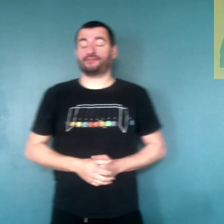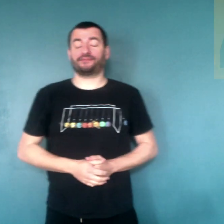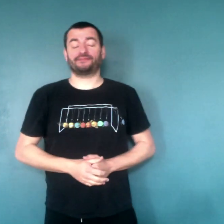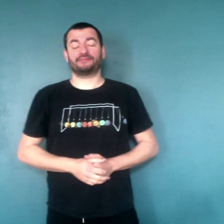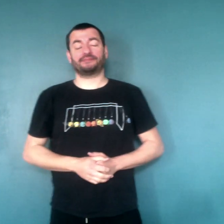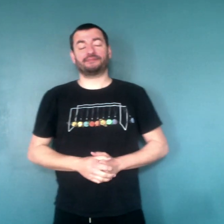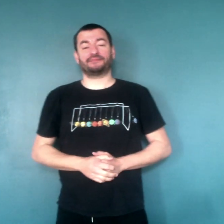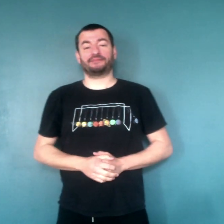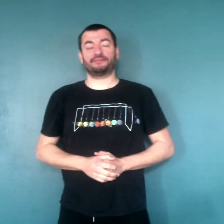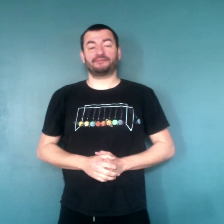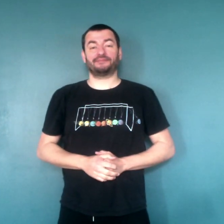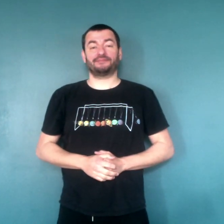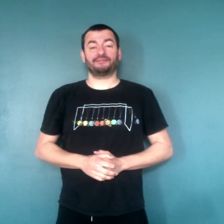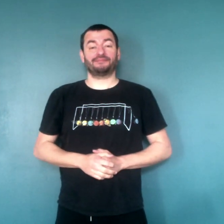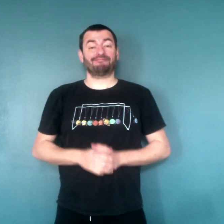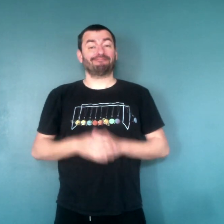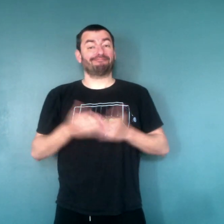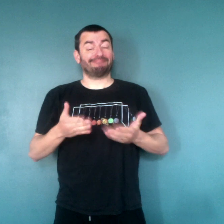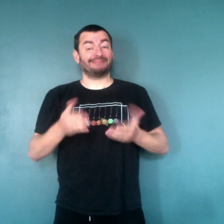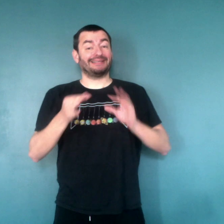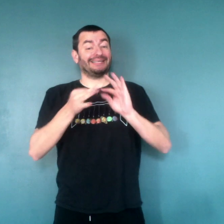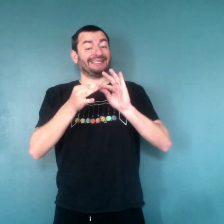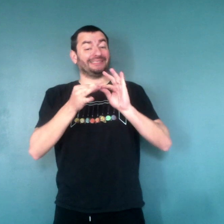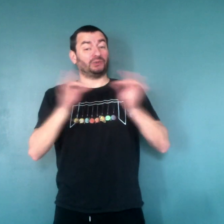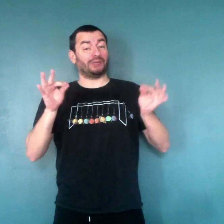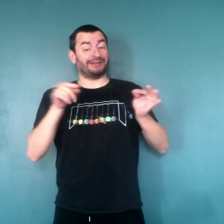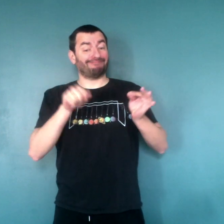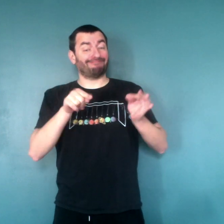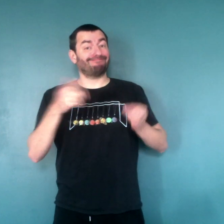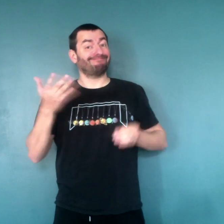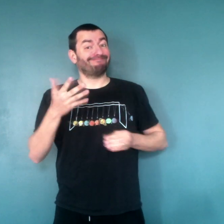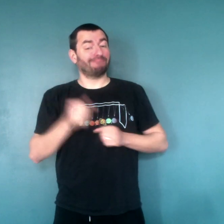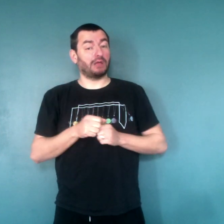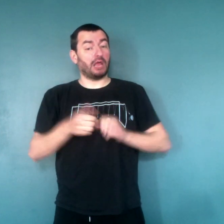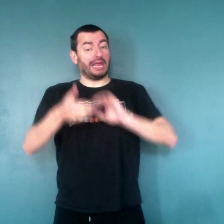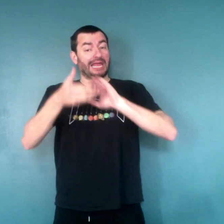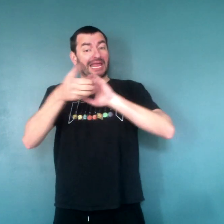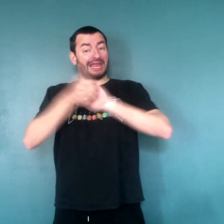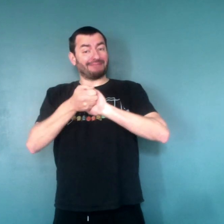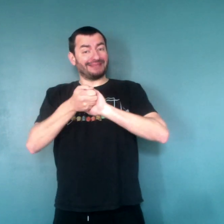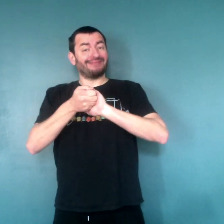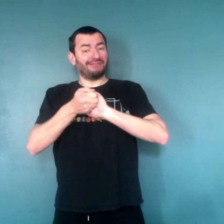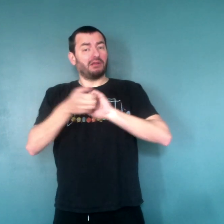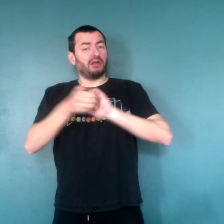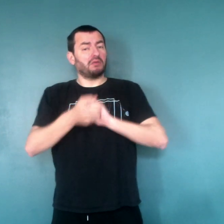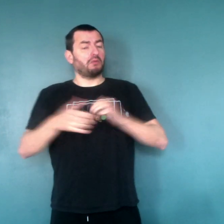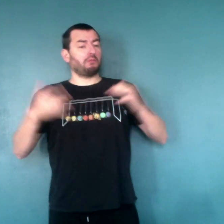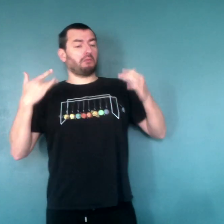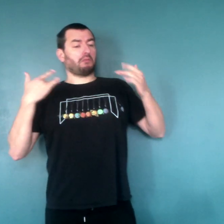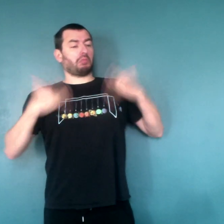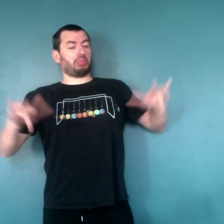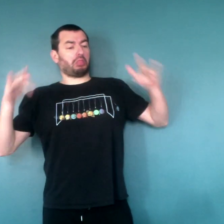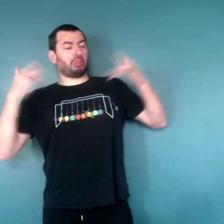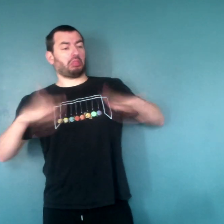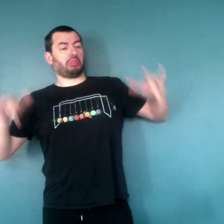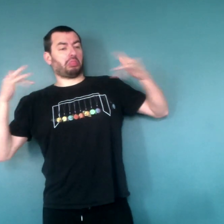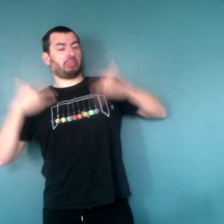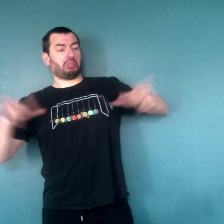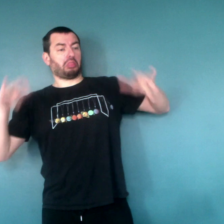La morale de cette histoire, c'est que les trois amis se sont totalement désengagés. Ils n'ont jamais voulu aider la poule et l'ont